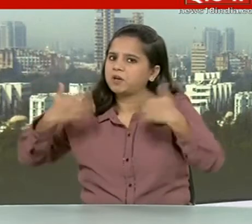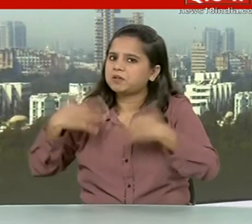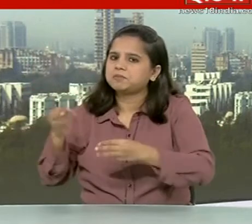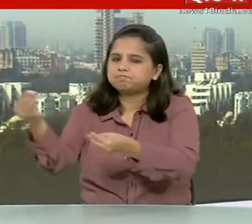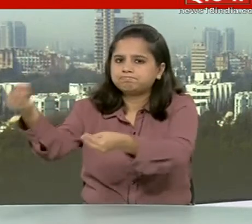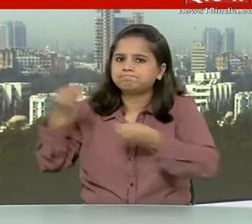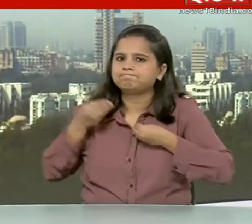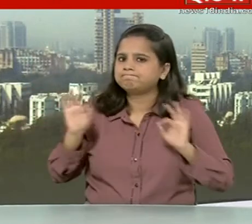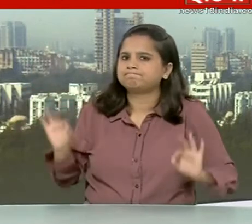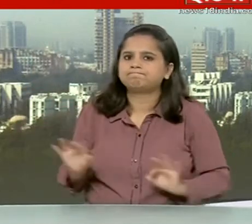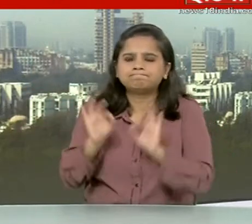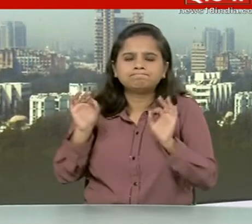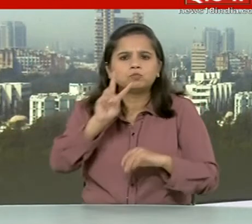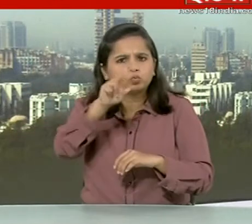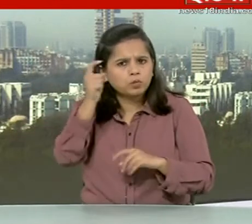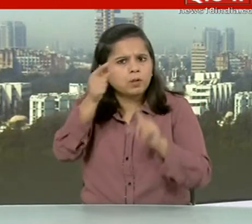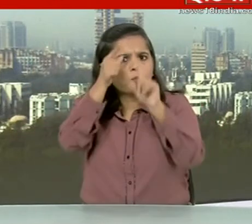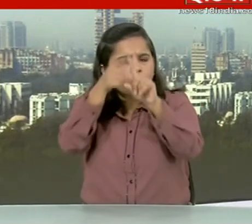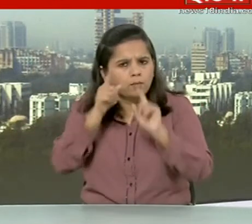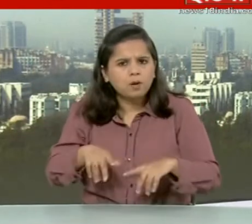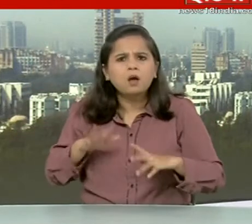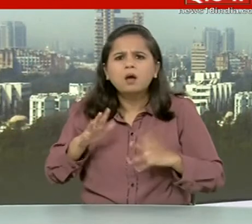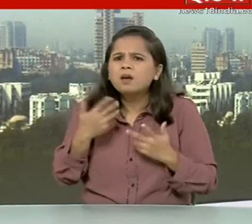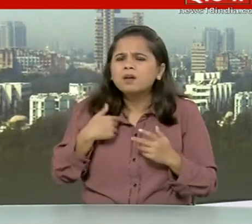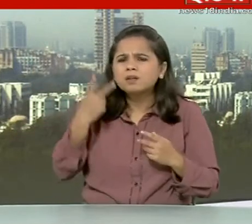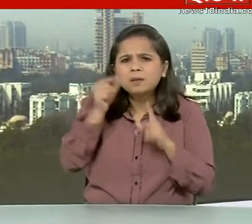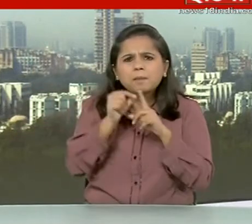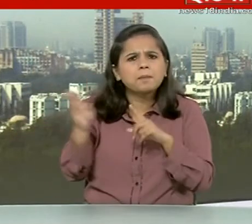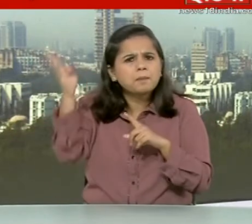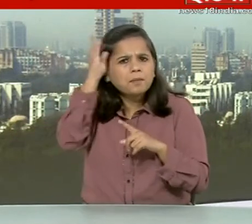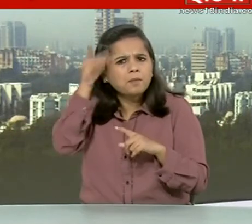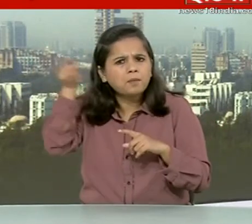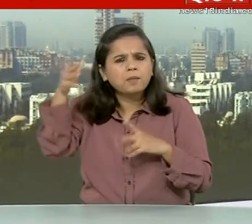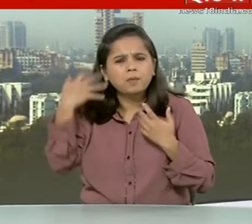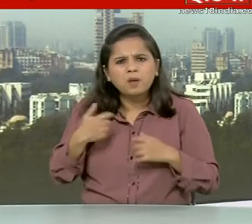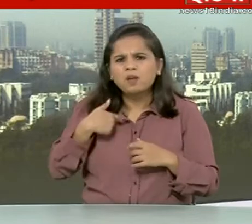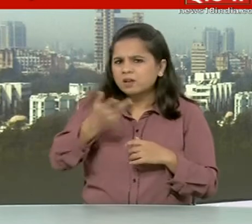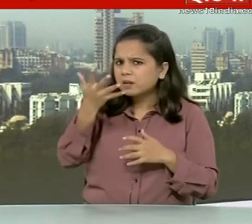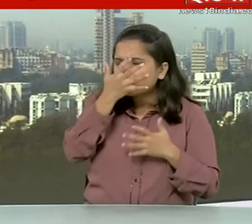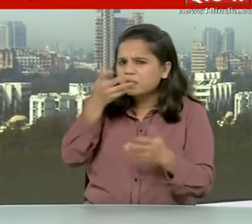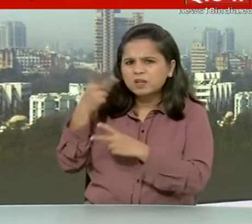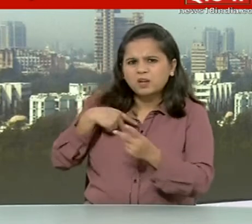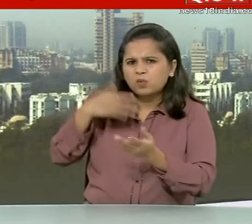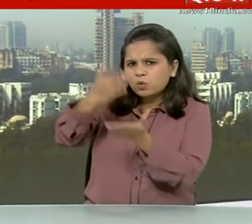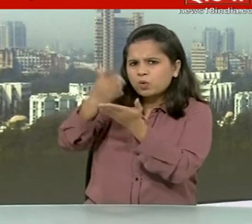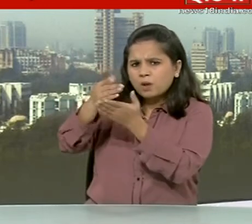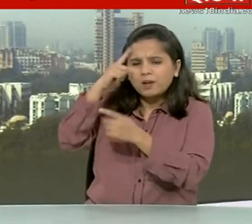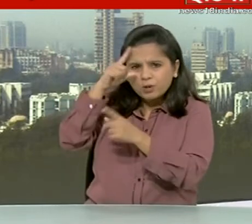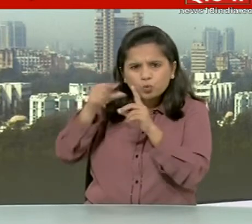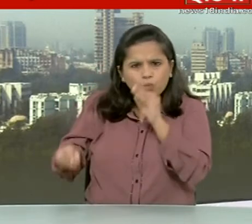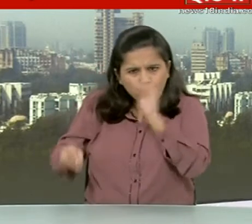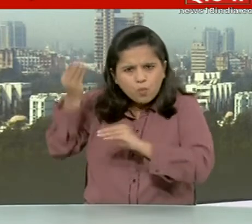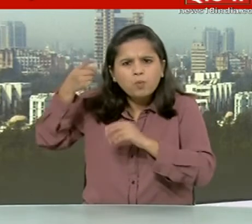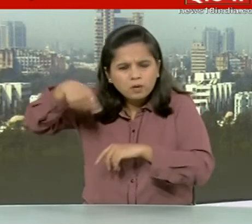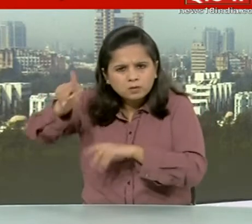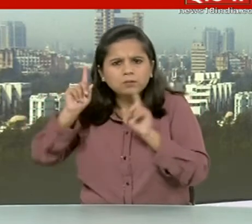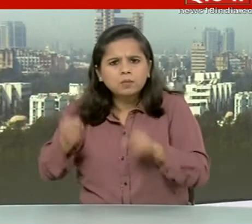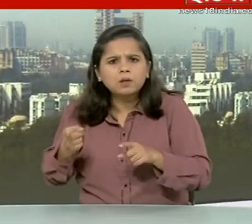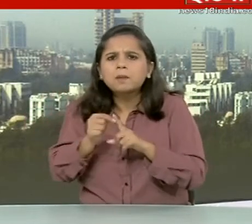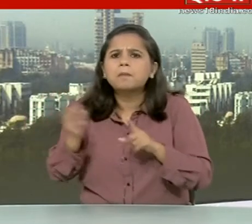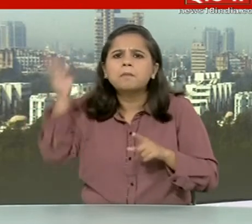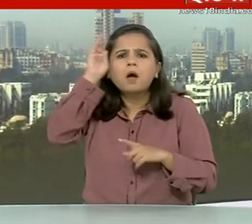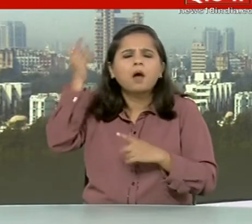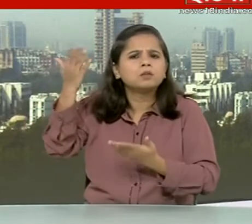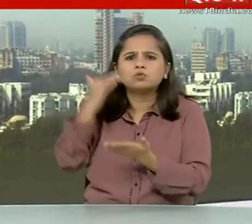action plan but it is clear even though Pakistan has made progress it needs to do more Pakistan cannot